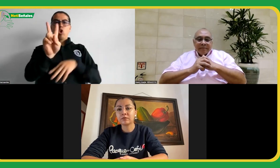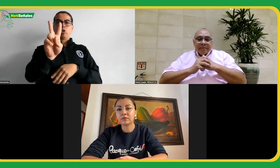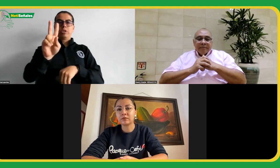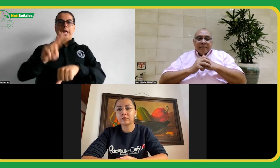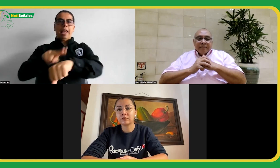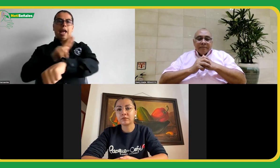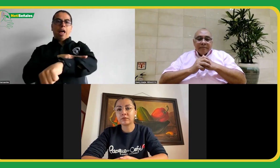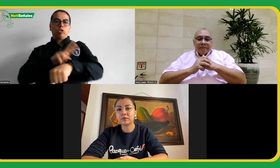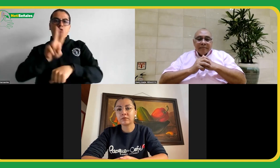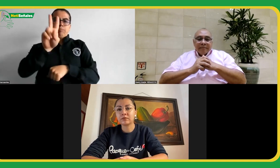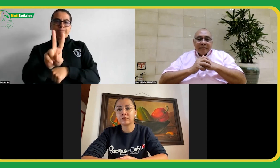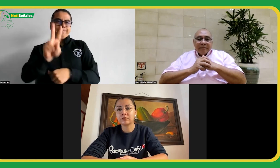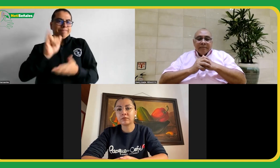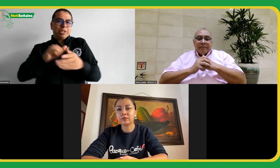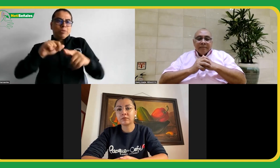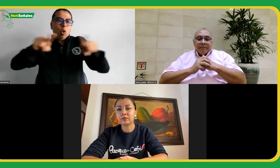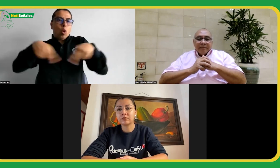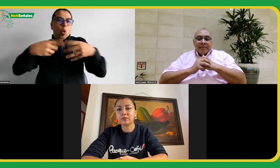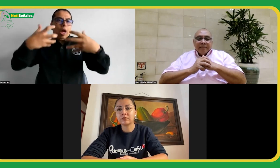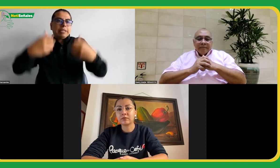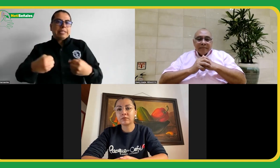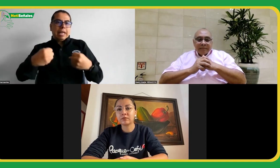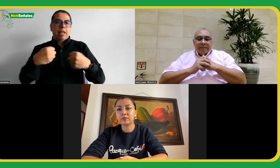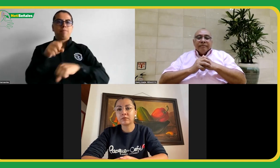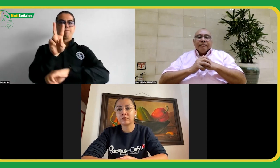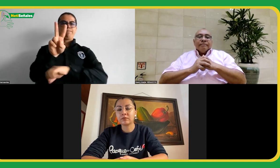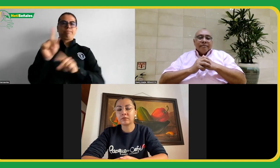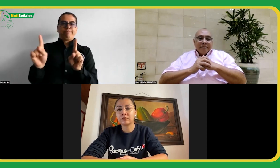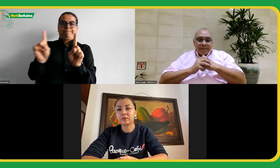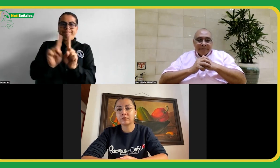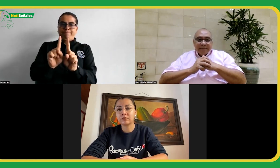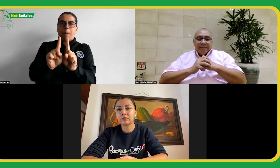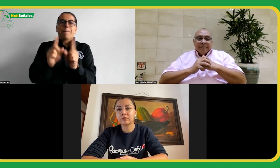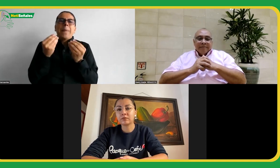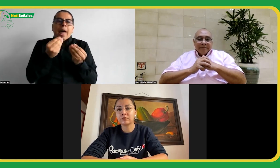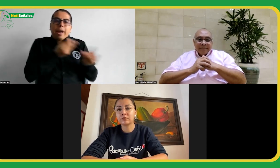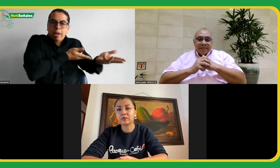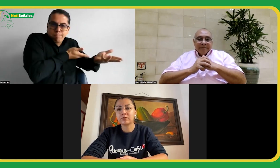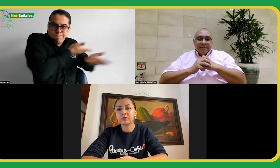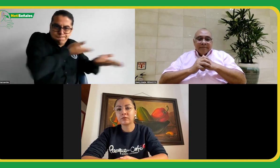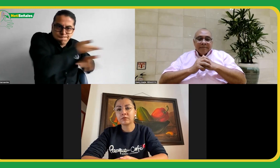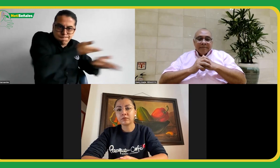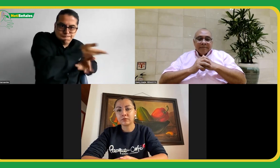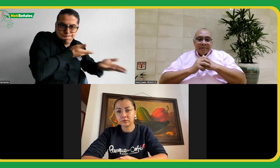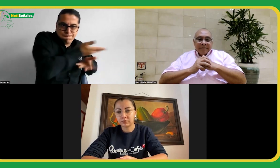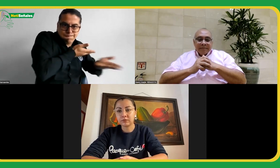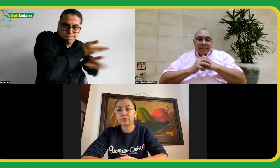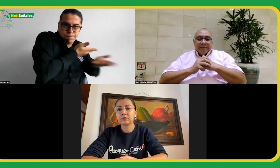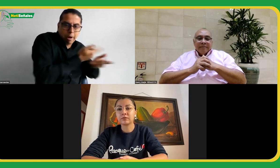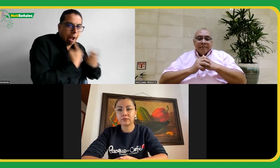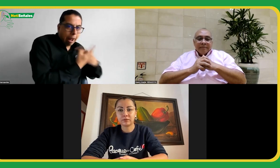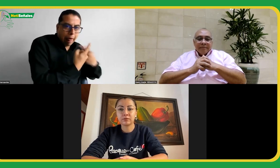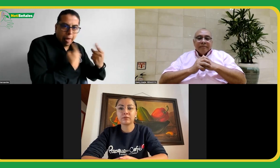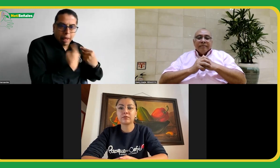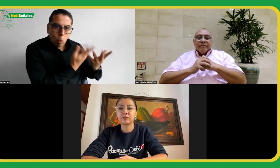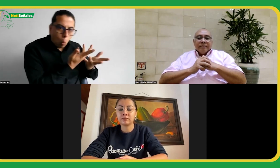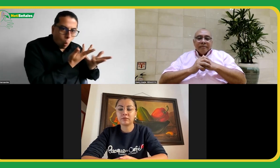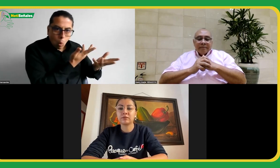esta exigencia. Ahora, aterrizando esto aquí, FENASCOL pudiera pensar en que los delegados de las asociaciones puedan estar en la misma